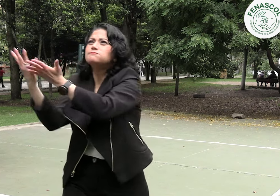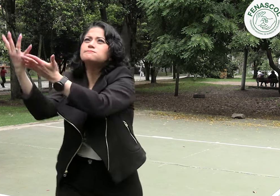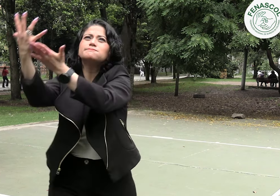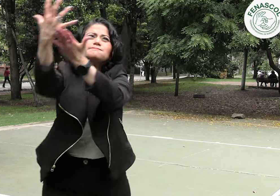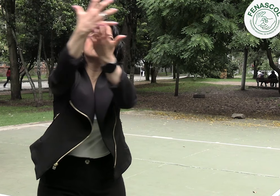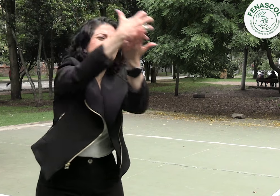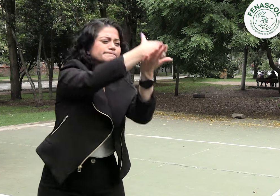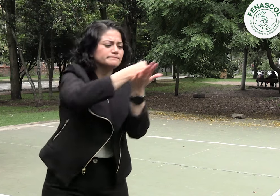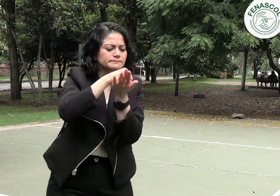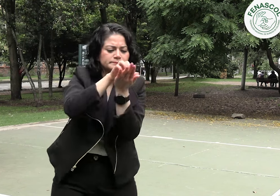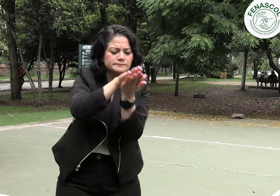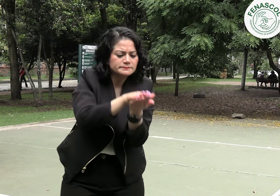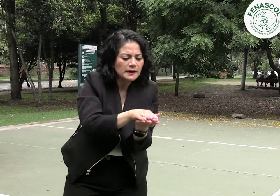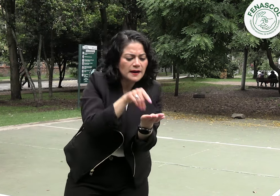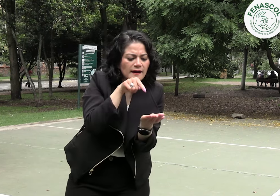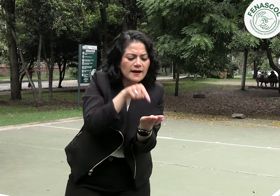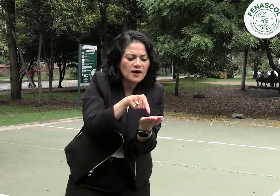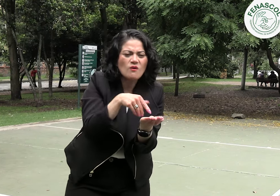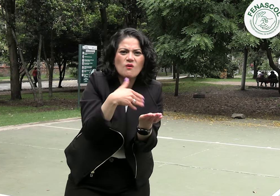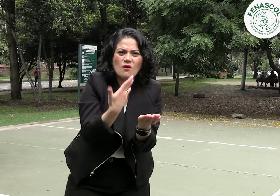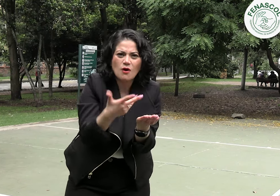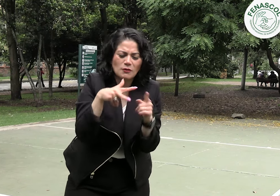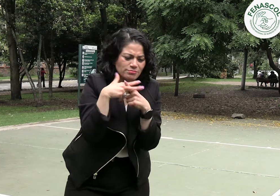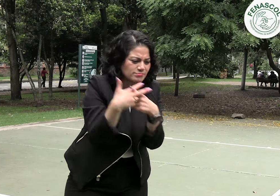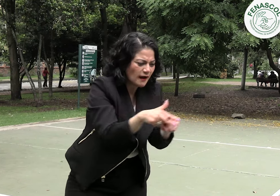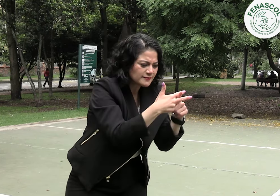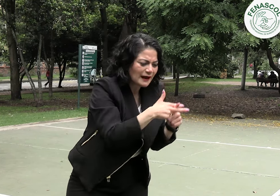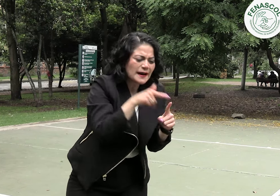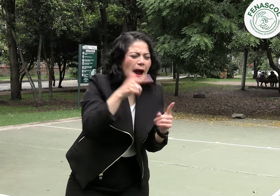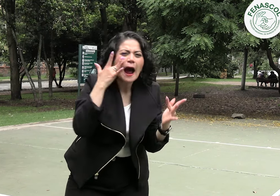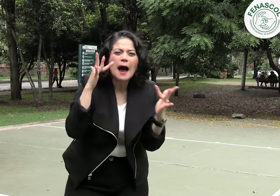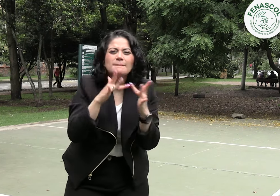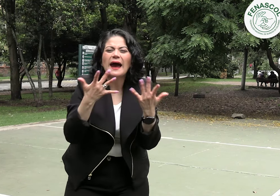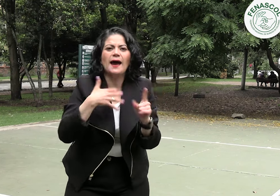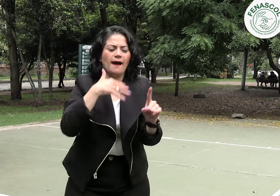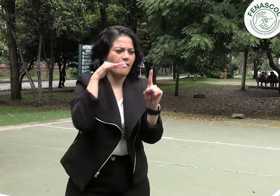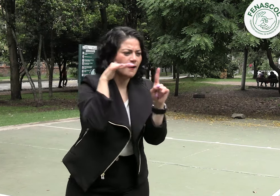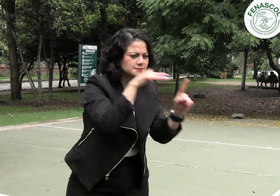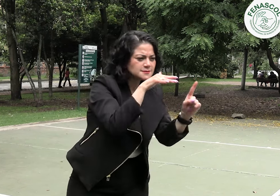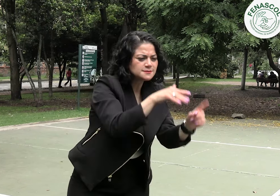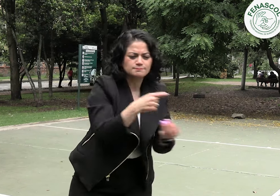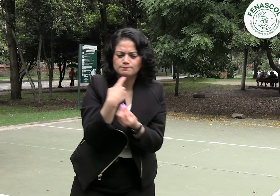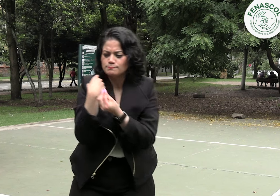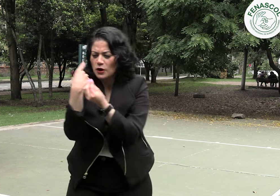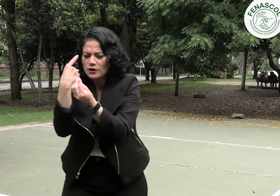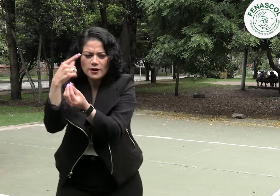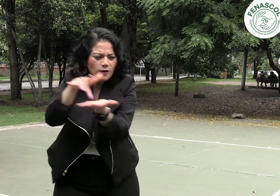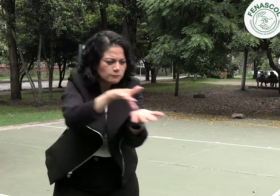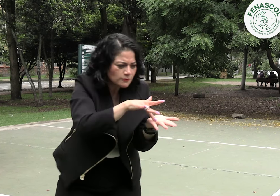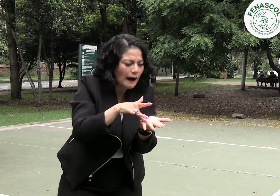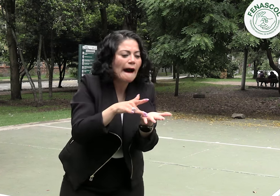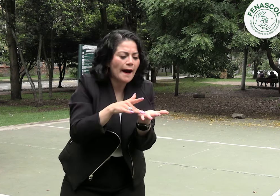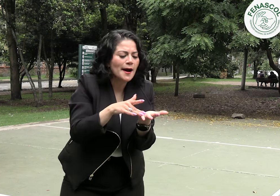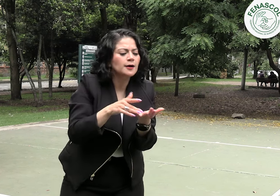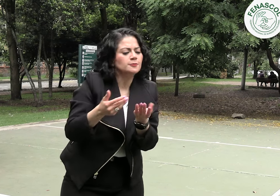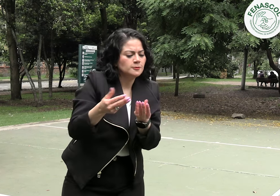es crucial para un diagnóstico adecuado del taller sobre acciones de incidencia y participación, lo cual garantiza una